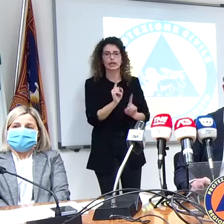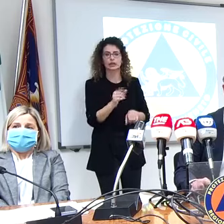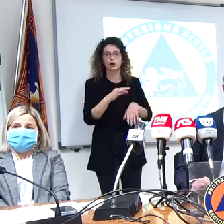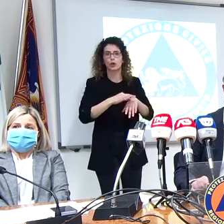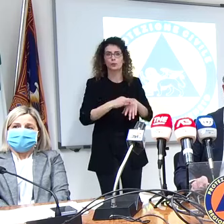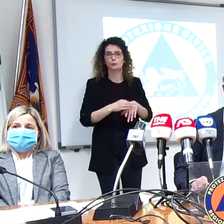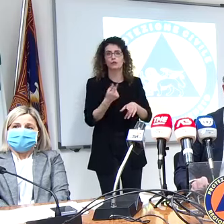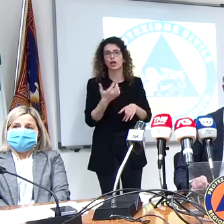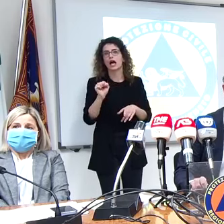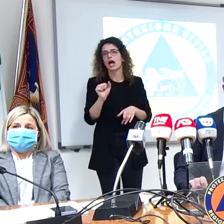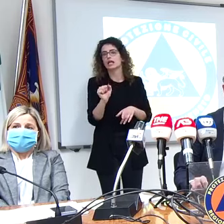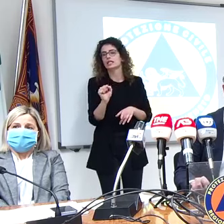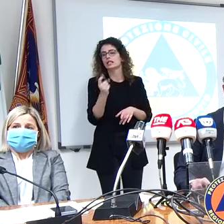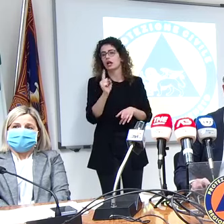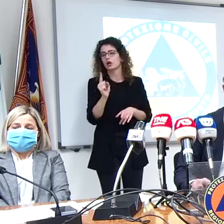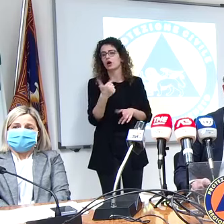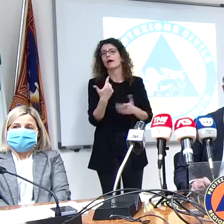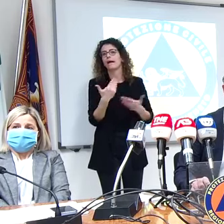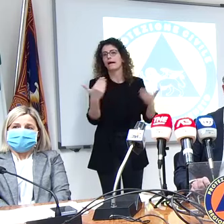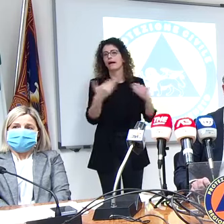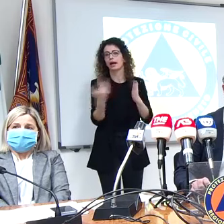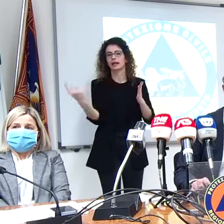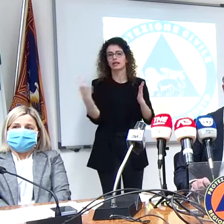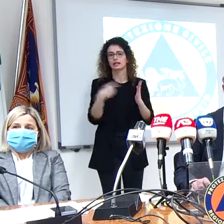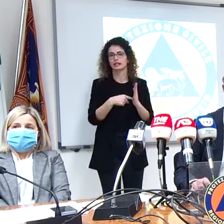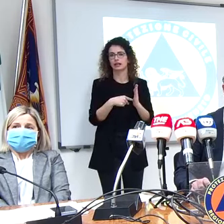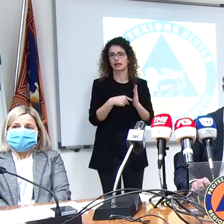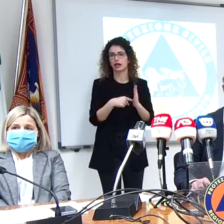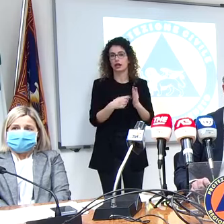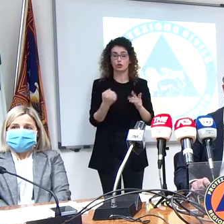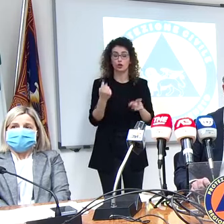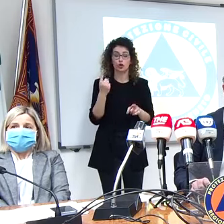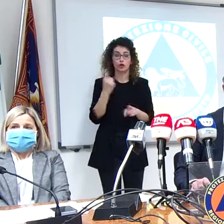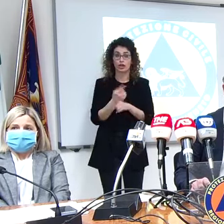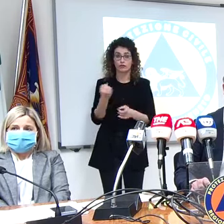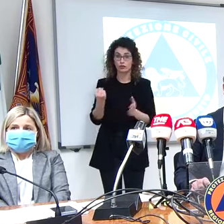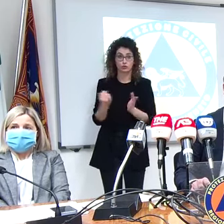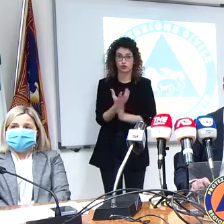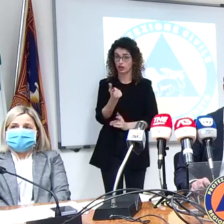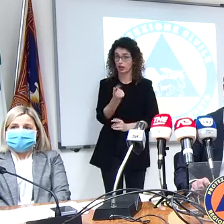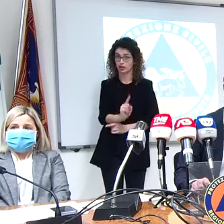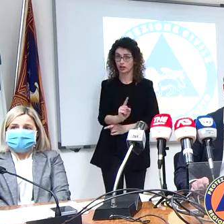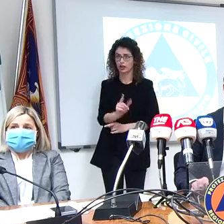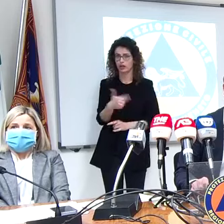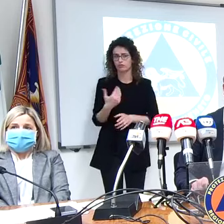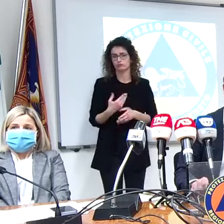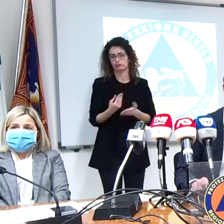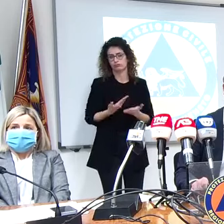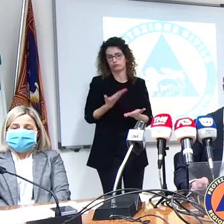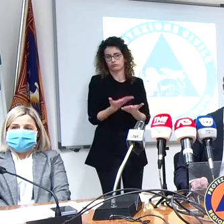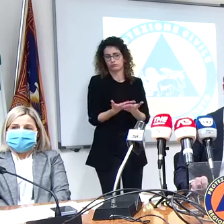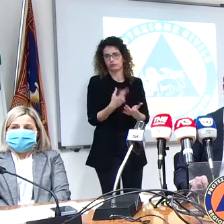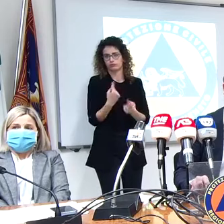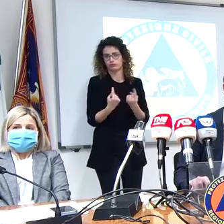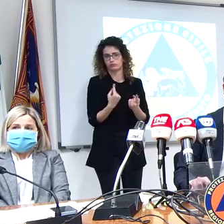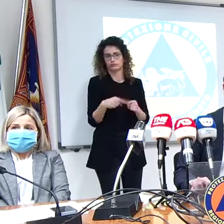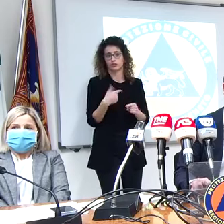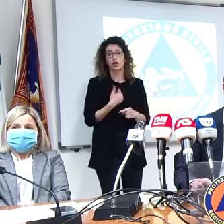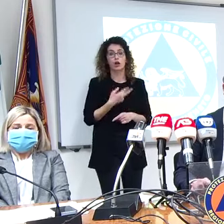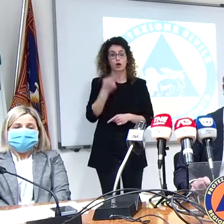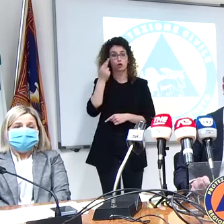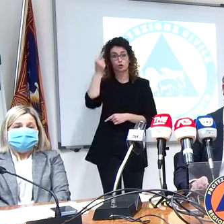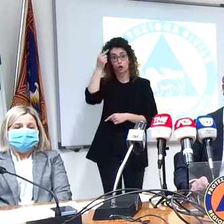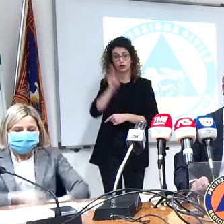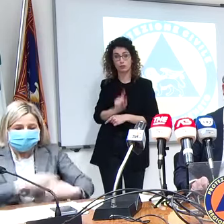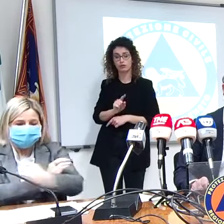casa di nuovo. Quindi... Non deve accadere. Riporto questo tipo di problema. Non lo sapevo. so neanche io noi